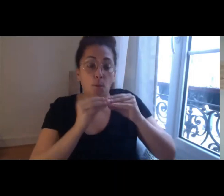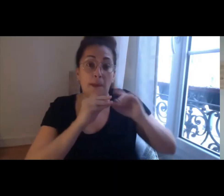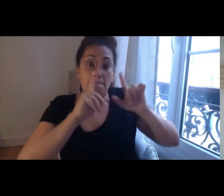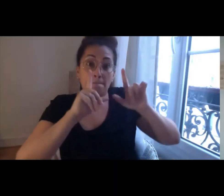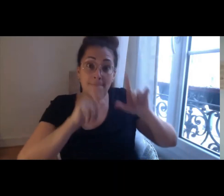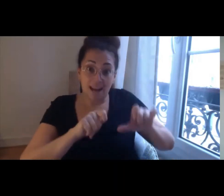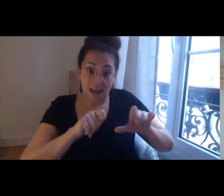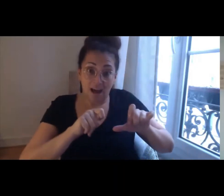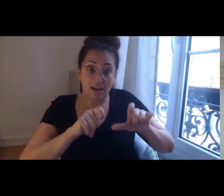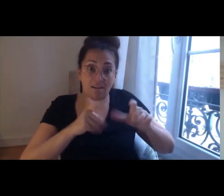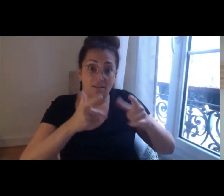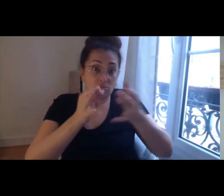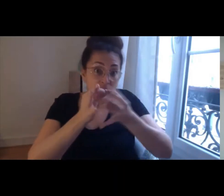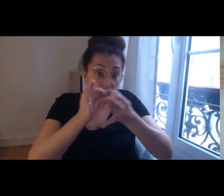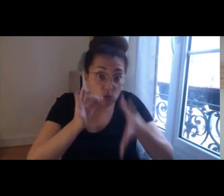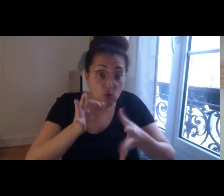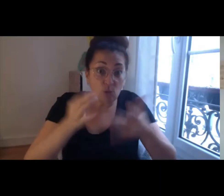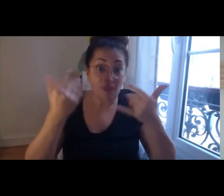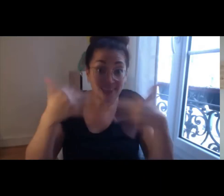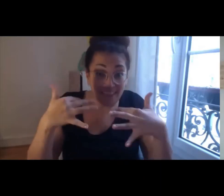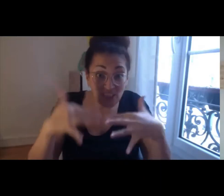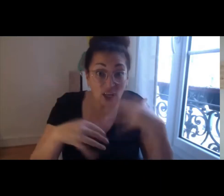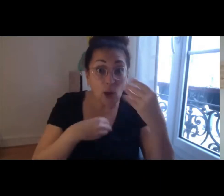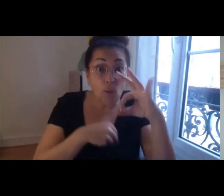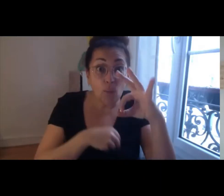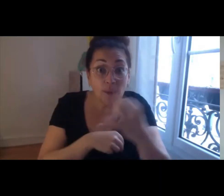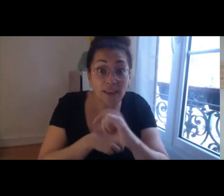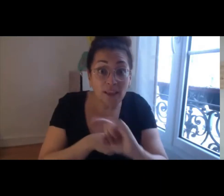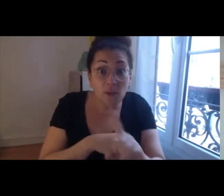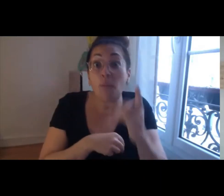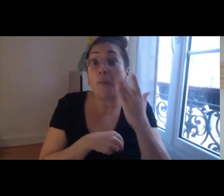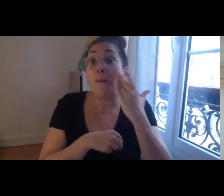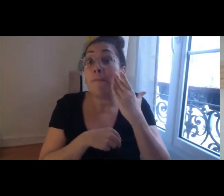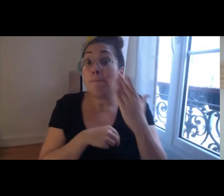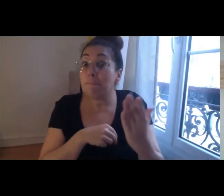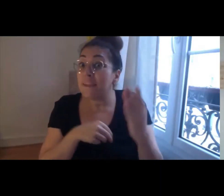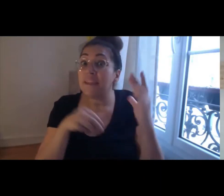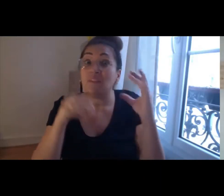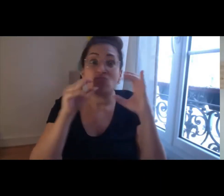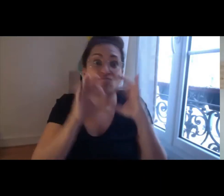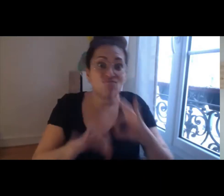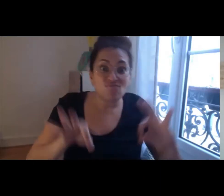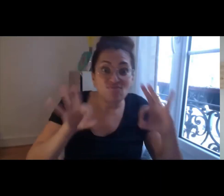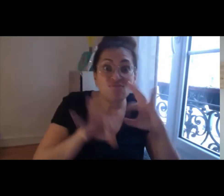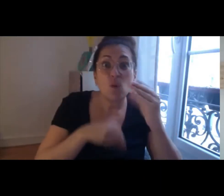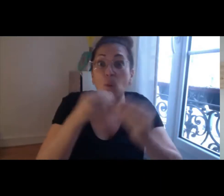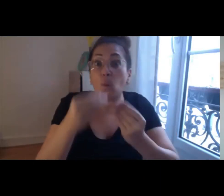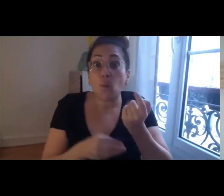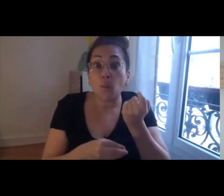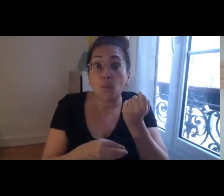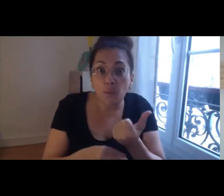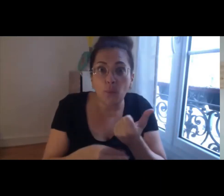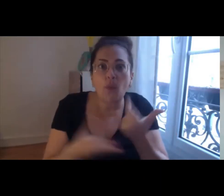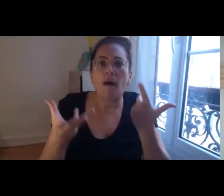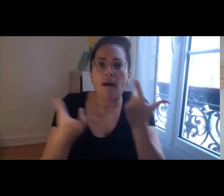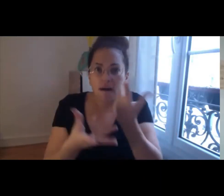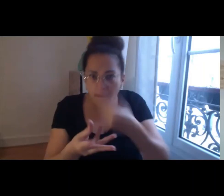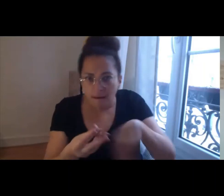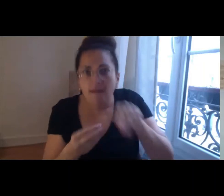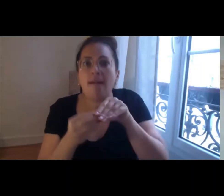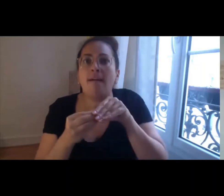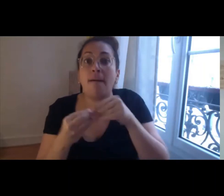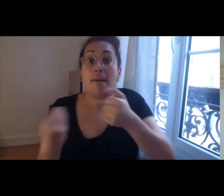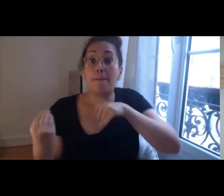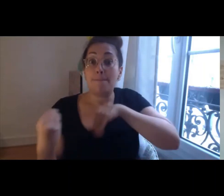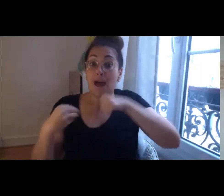de commencer sa propre recherche donc les liens avec la recherche fondamentale suivant les sujets qui sont traités